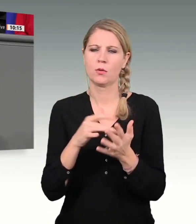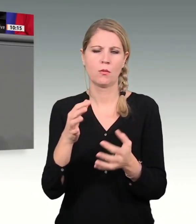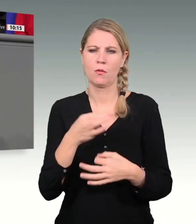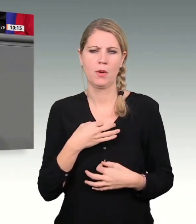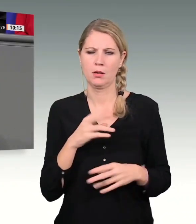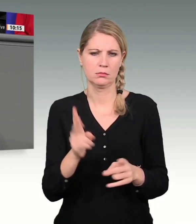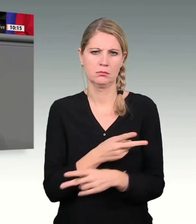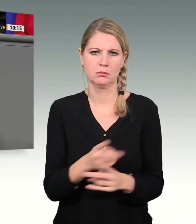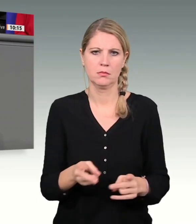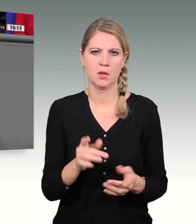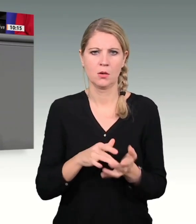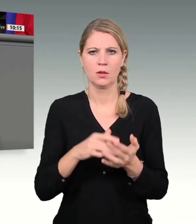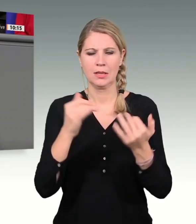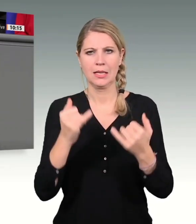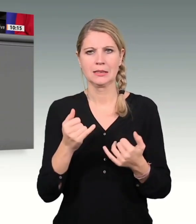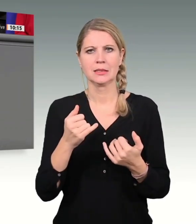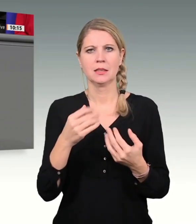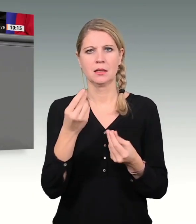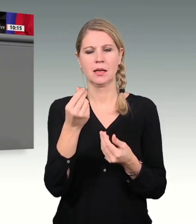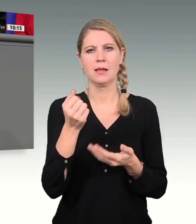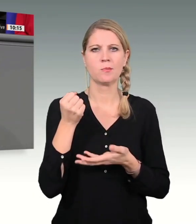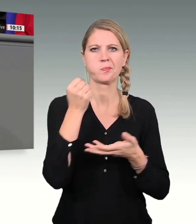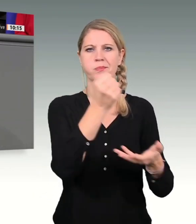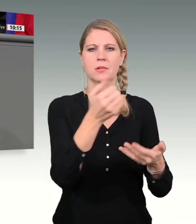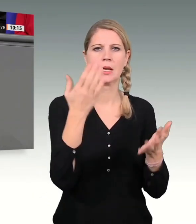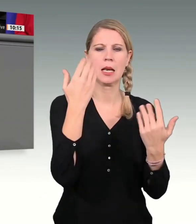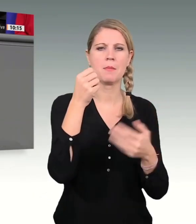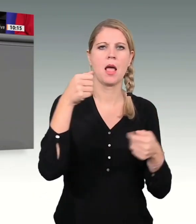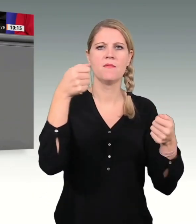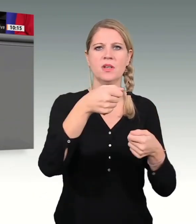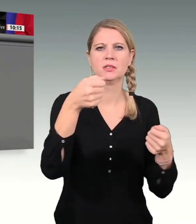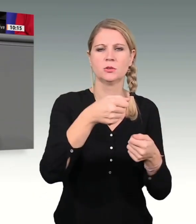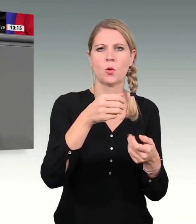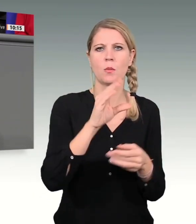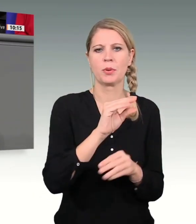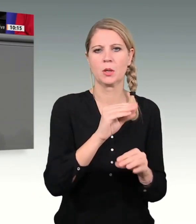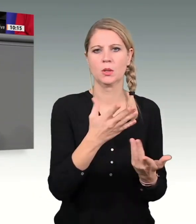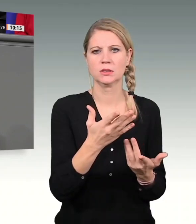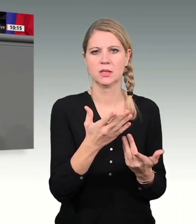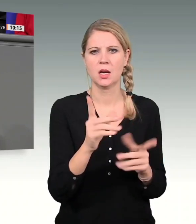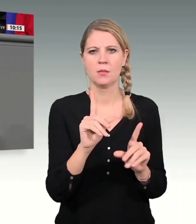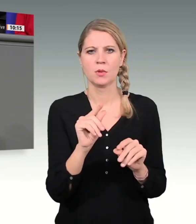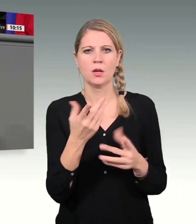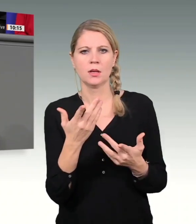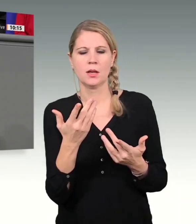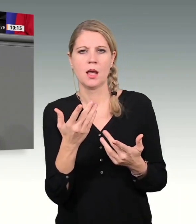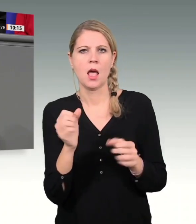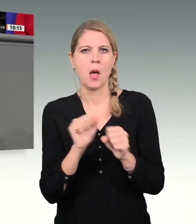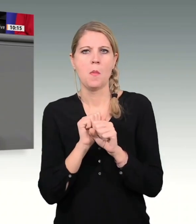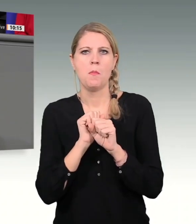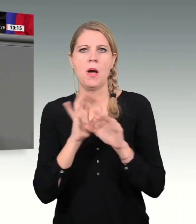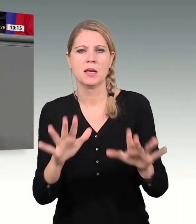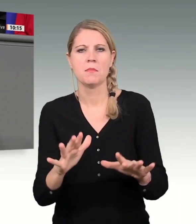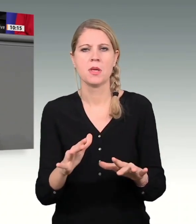für Klimainvestitionen in den kommenden Jahren genutzt werden, fehlt der Bezug zur Pandemienotlage mit der Aussetzung der Schuldenbremse gemäß